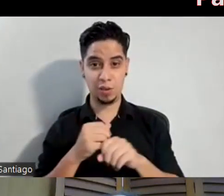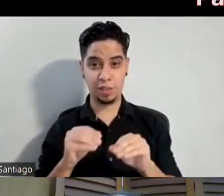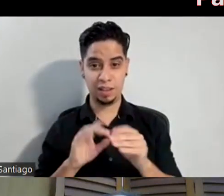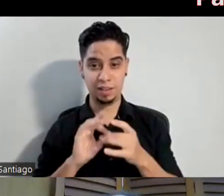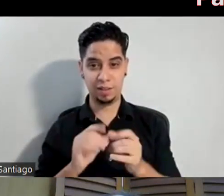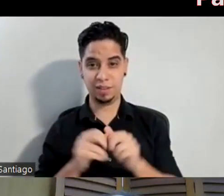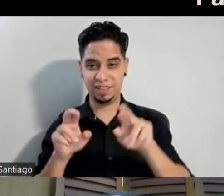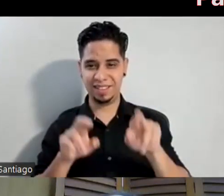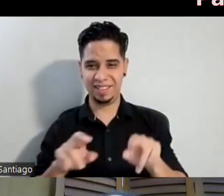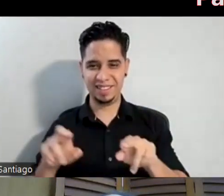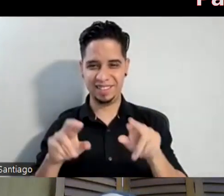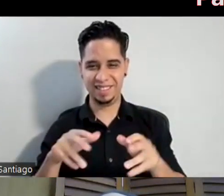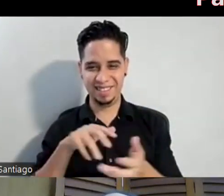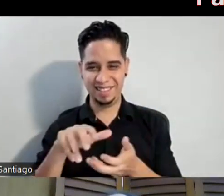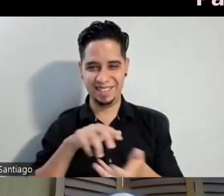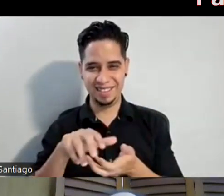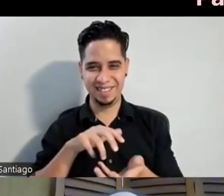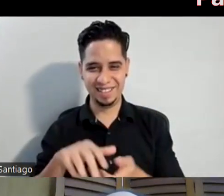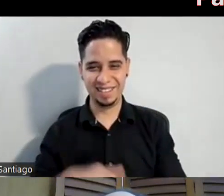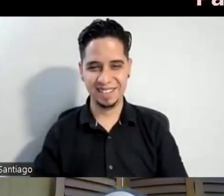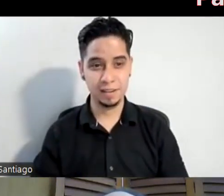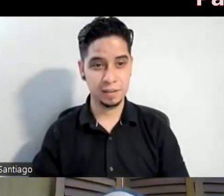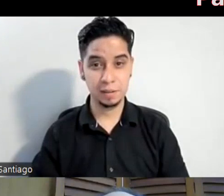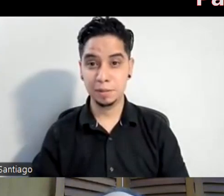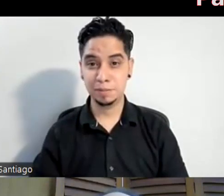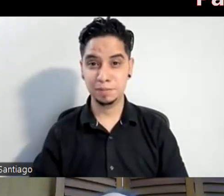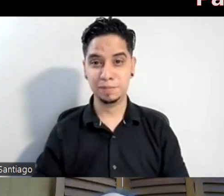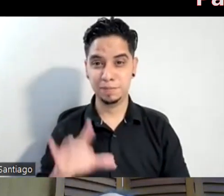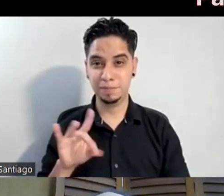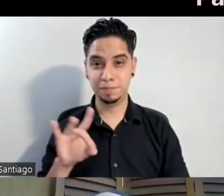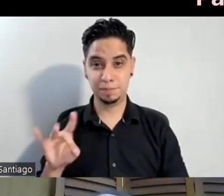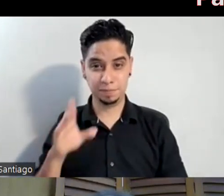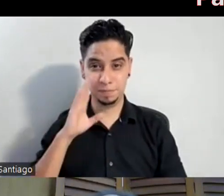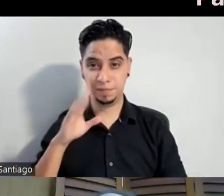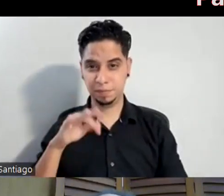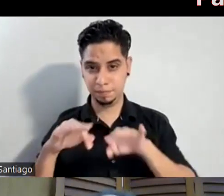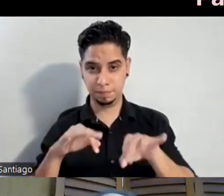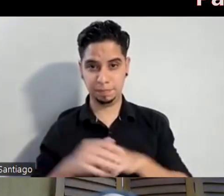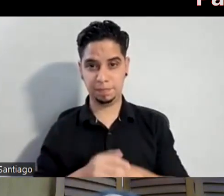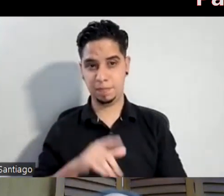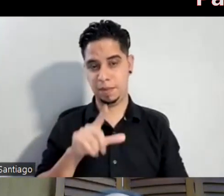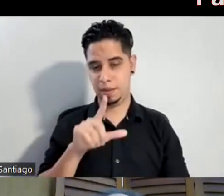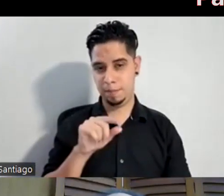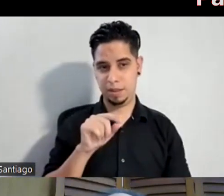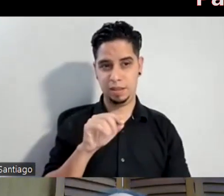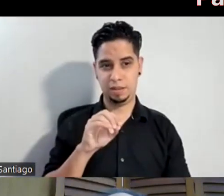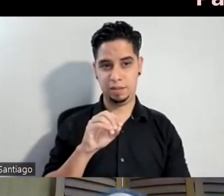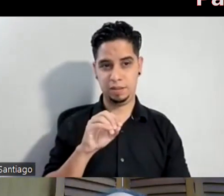que... ¿Qué cosa? Pero fue el 88. Déjame explicarles. Mira, el 2007. El 2007 realmente es un año importante en